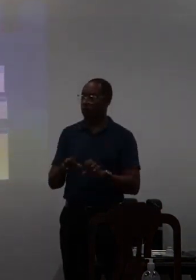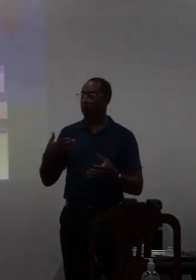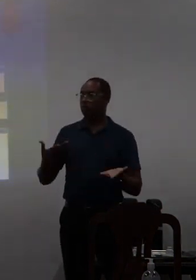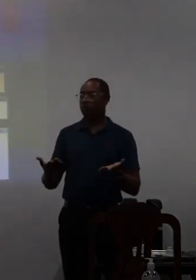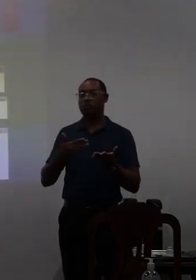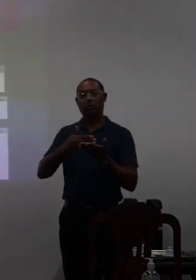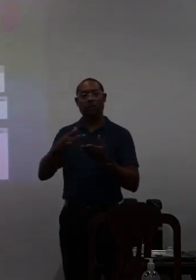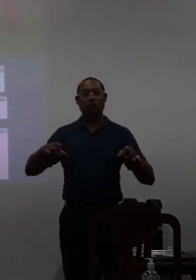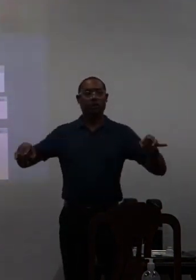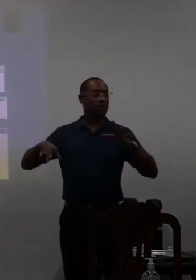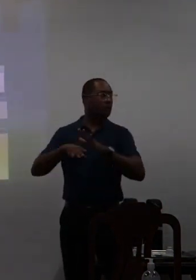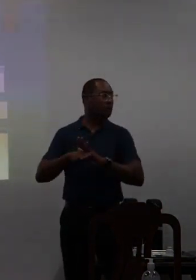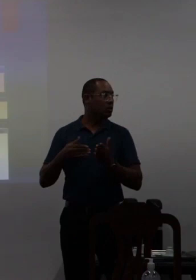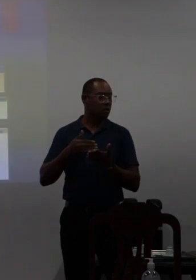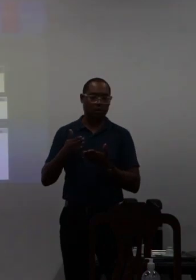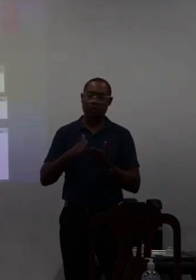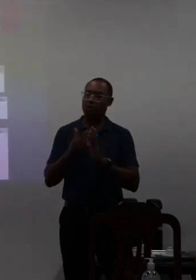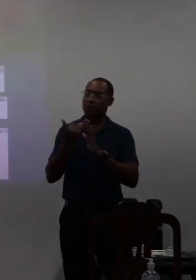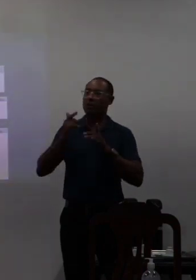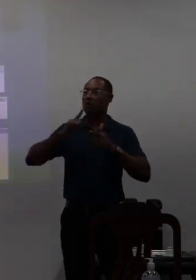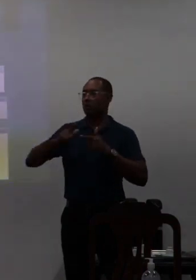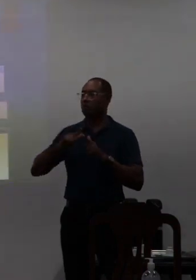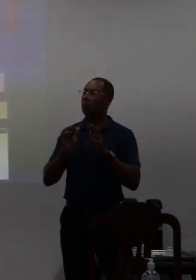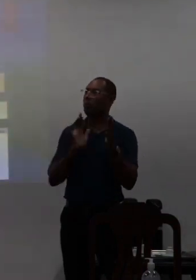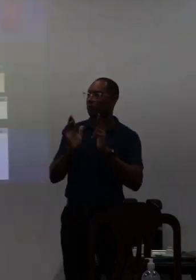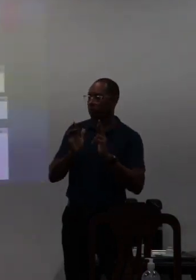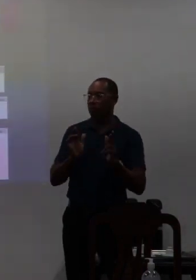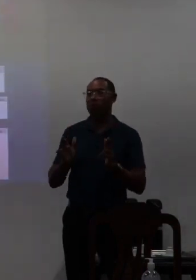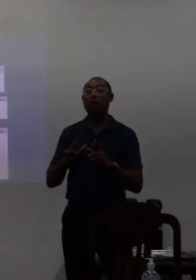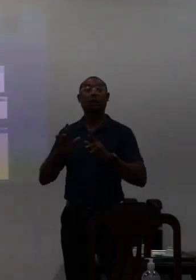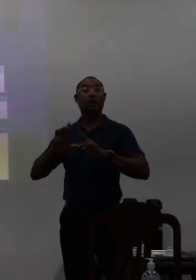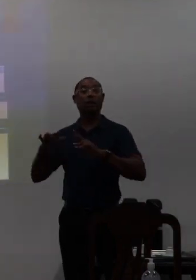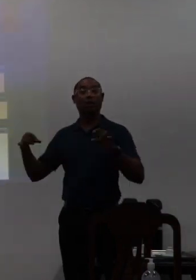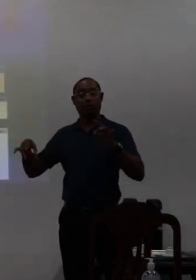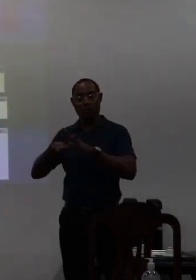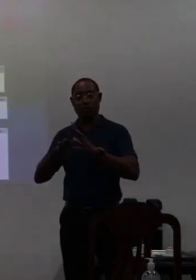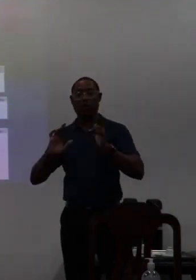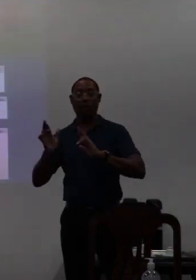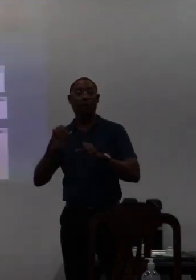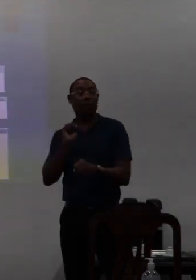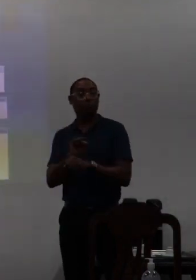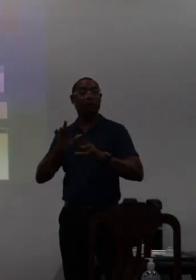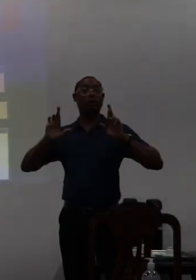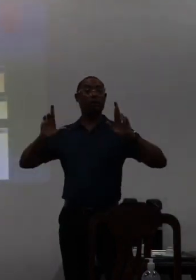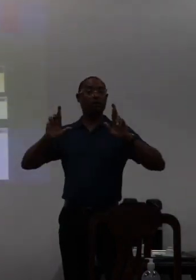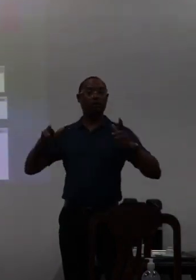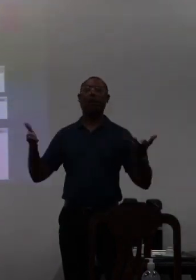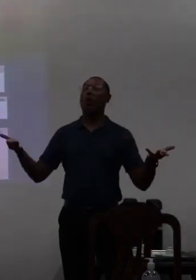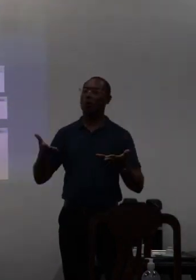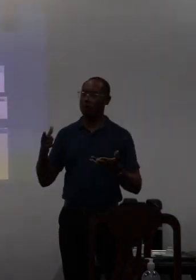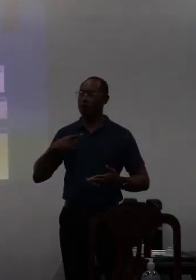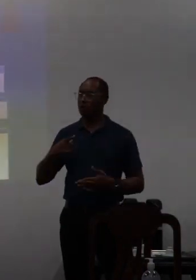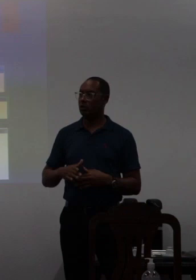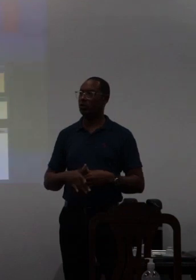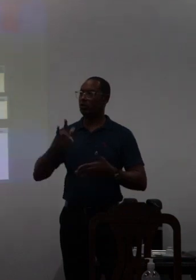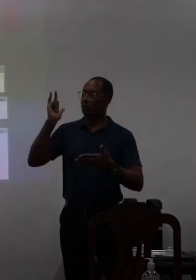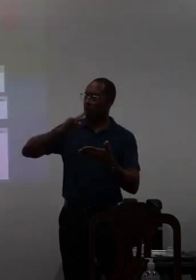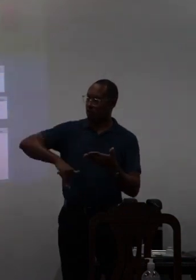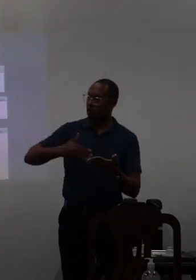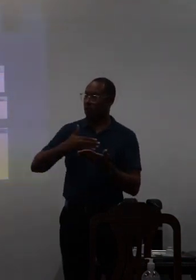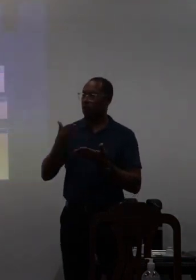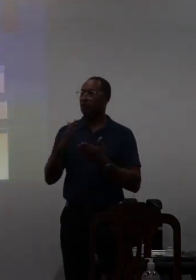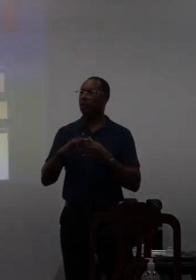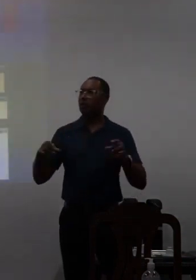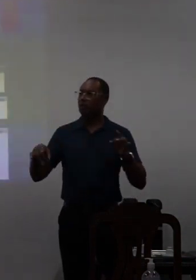através dos resultados dos problemas relacionados dos resultados esperados então eu tenho lá hoje lá no documento a